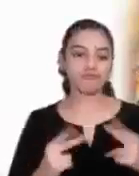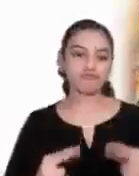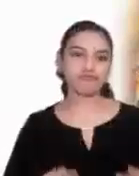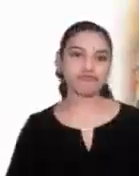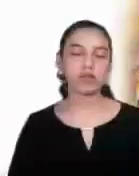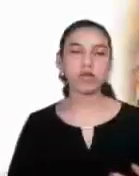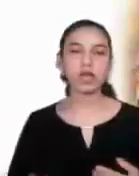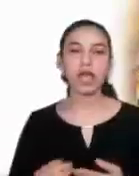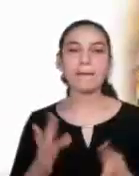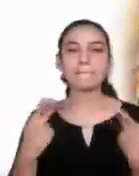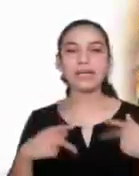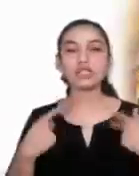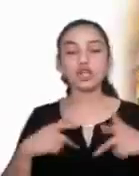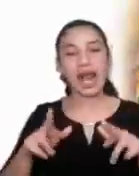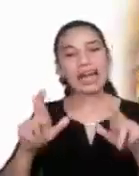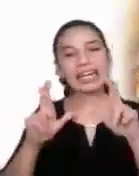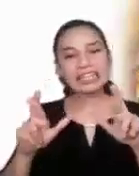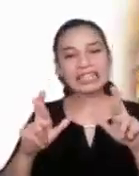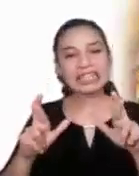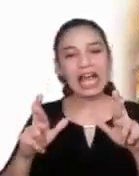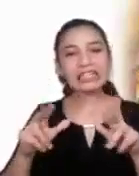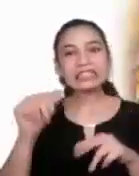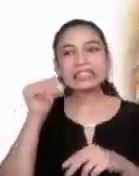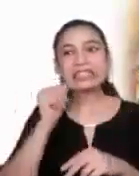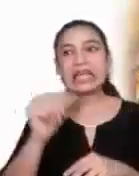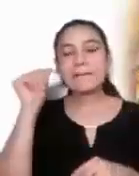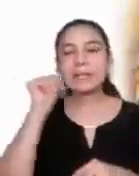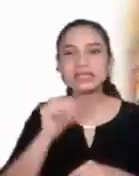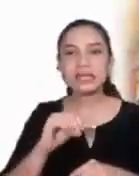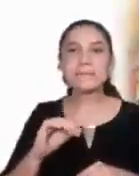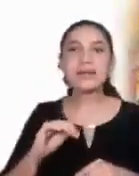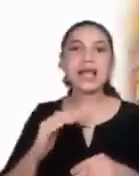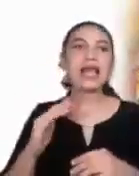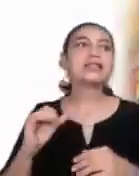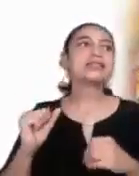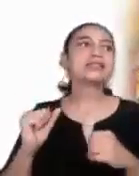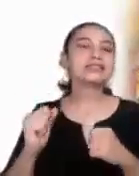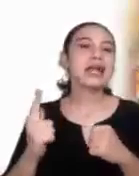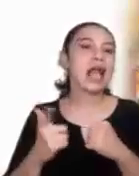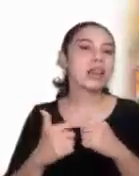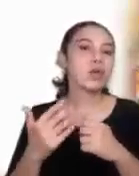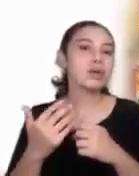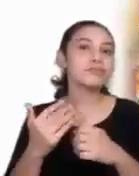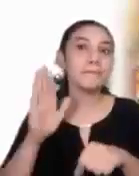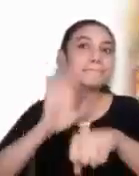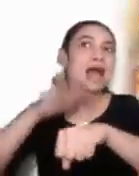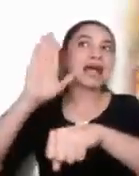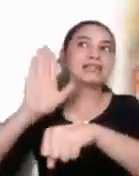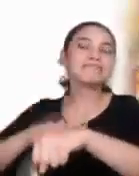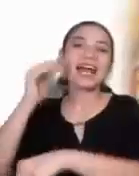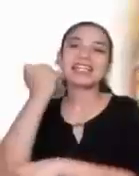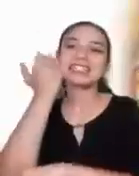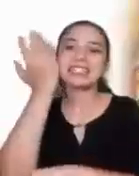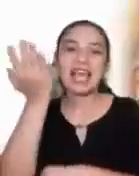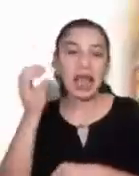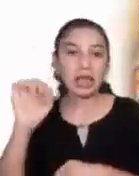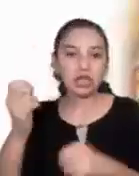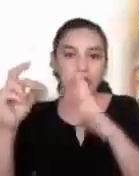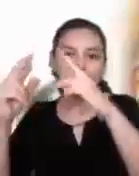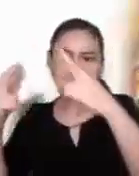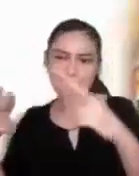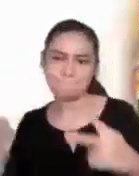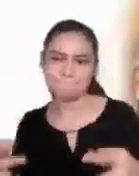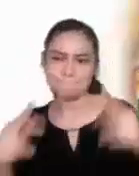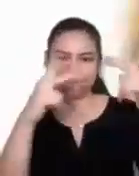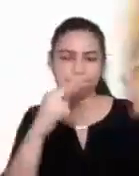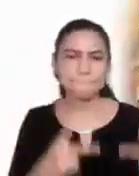El rico nunca se conforma con lo que ya tiene, siempre ambiciona más y destruye.